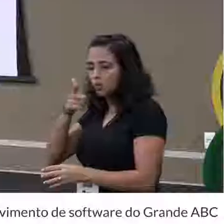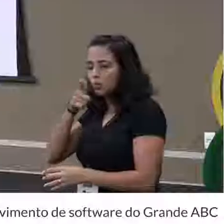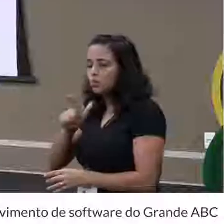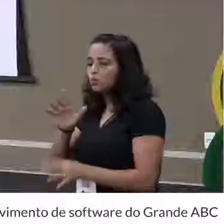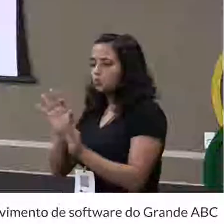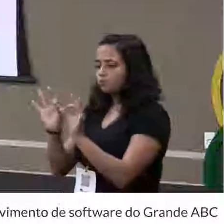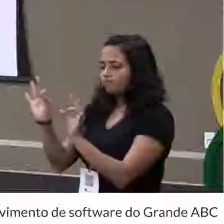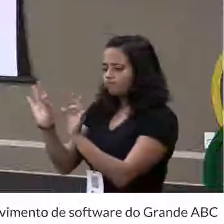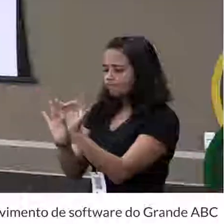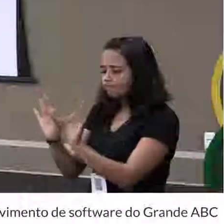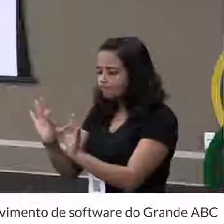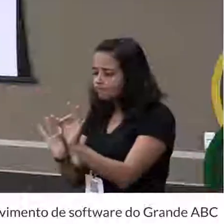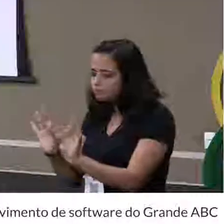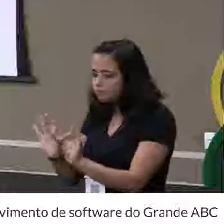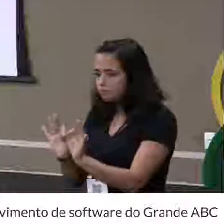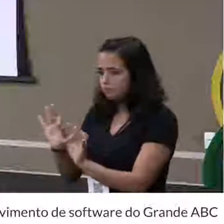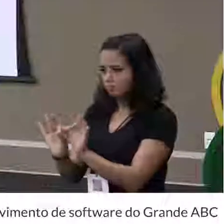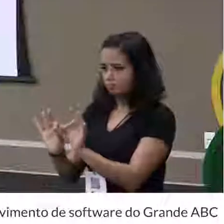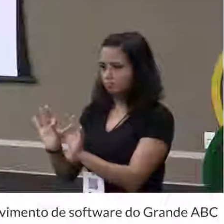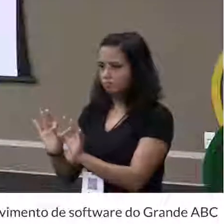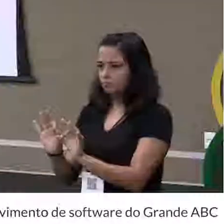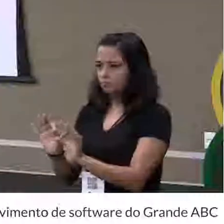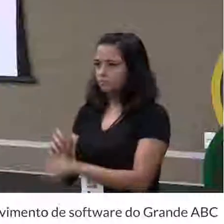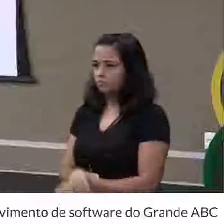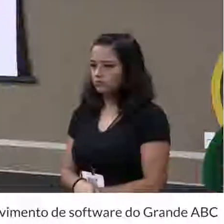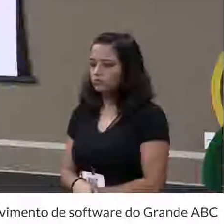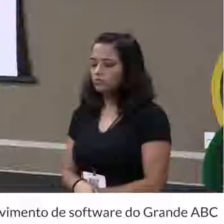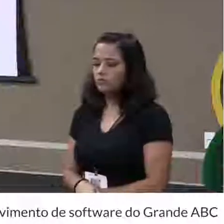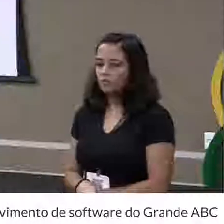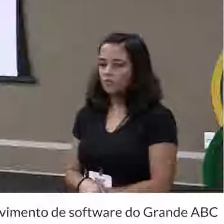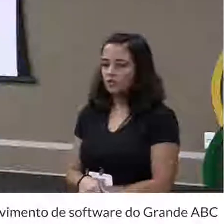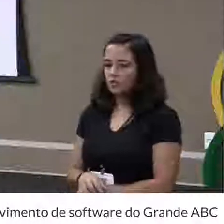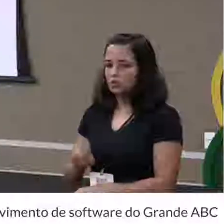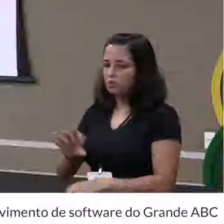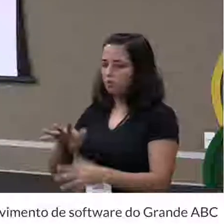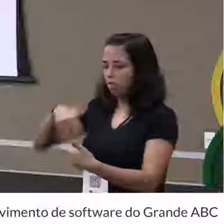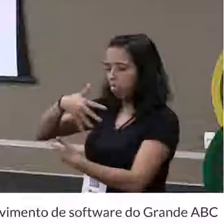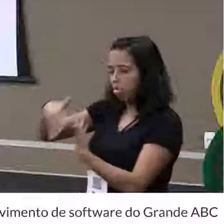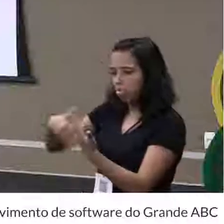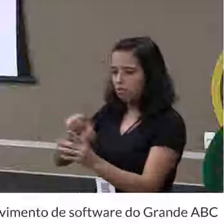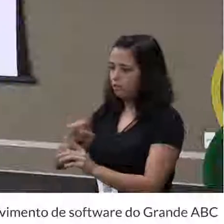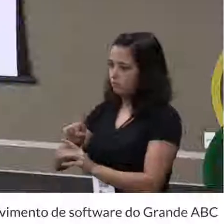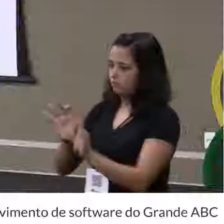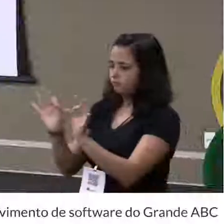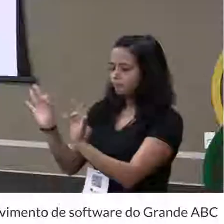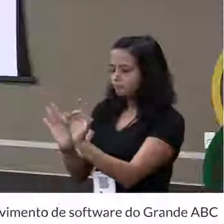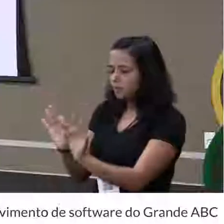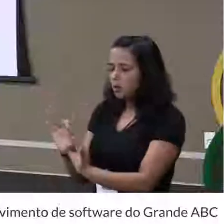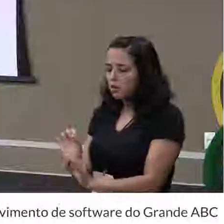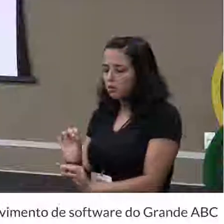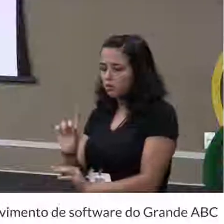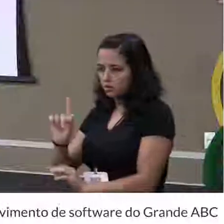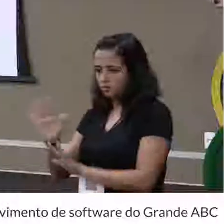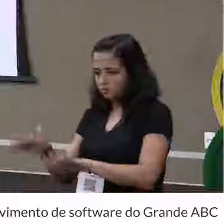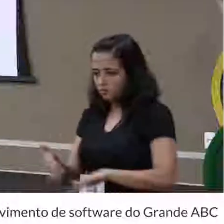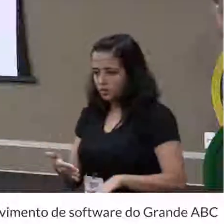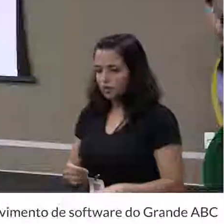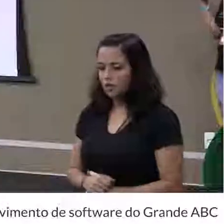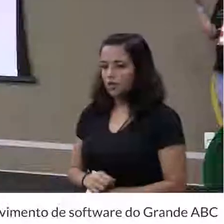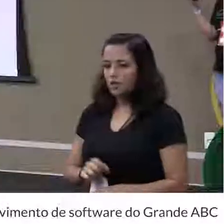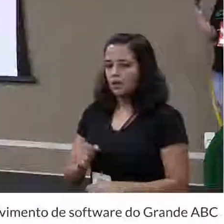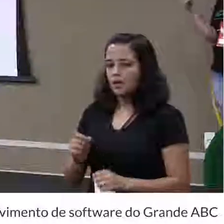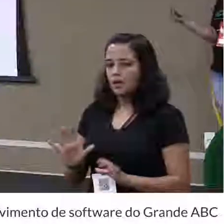organizar isso, não deixar bagunçado. E aí, beleza. E aí algumas